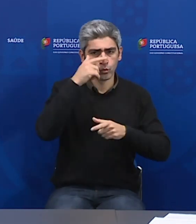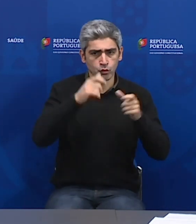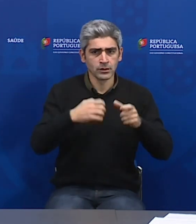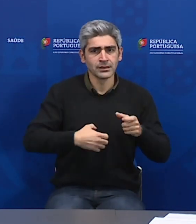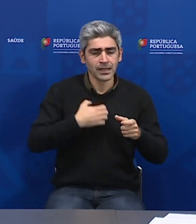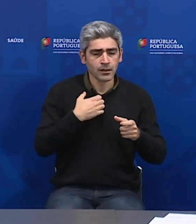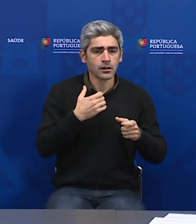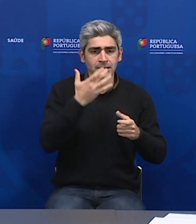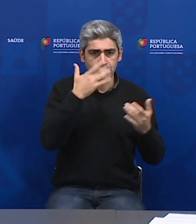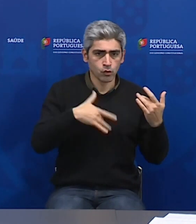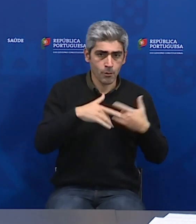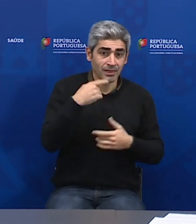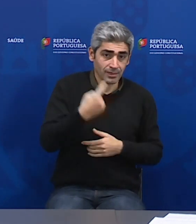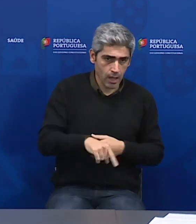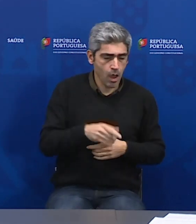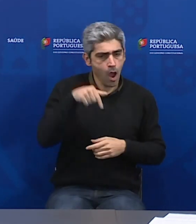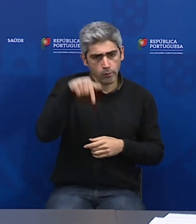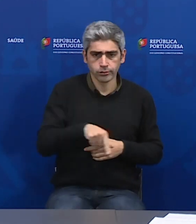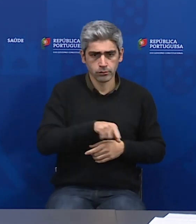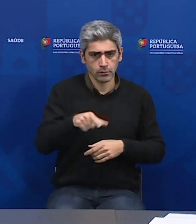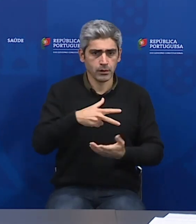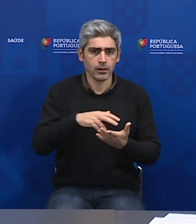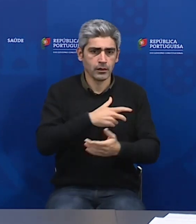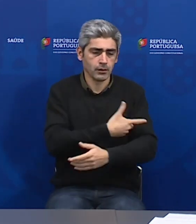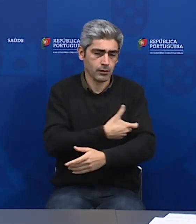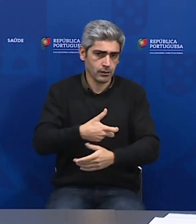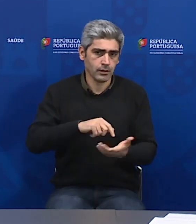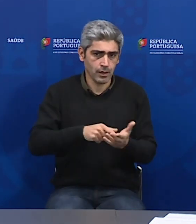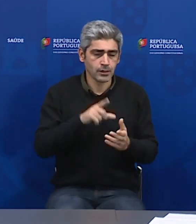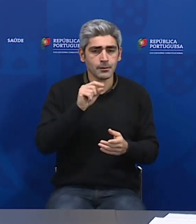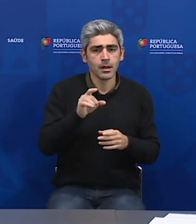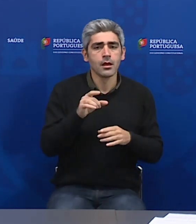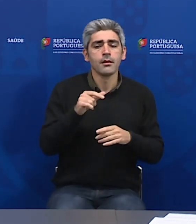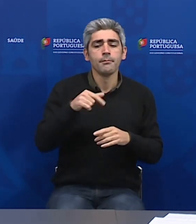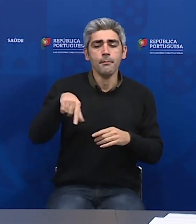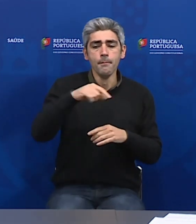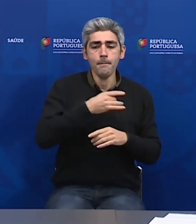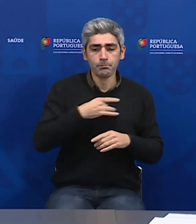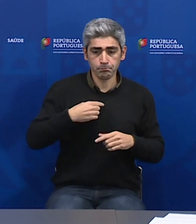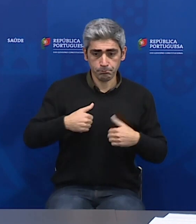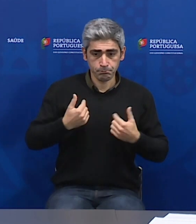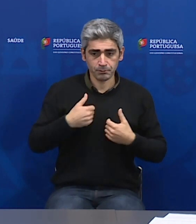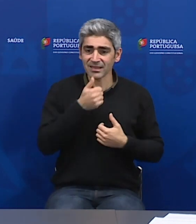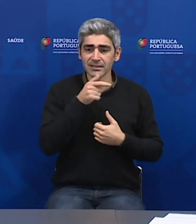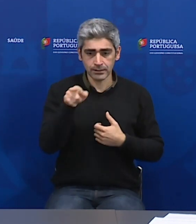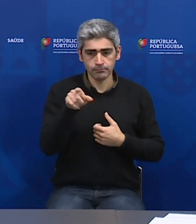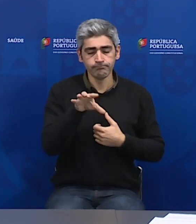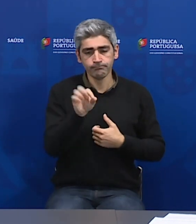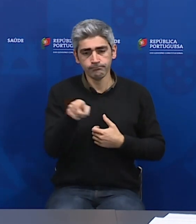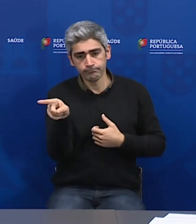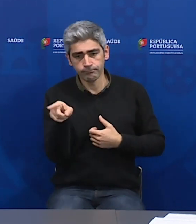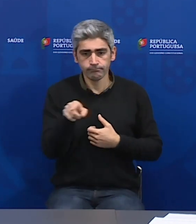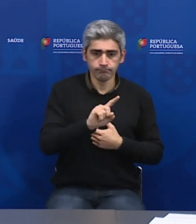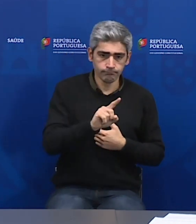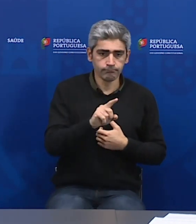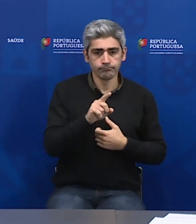sintomáticos e vamos permitir que os clínicos localmente decidam quem queiram e quem não queiram testar de forma